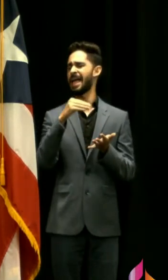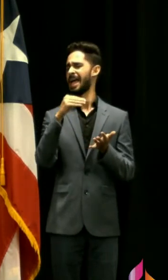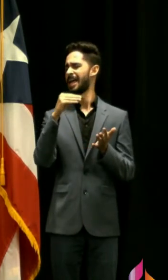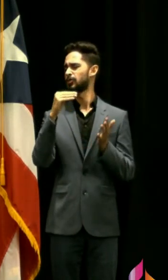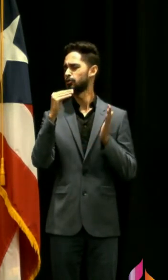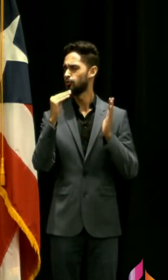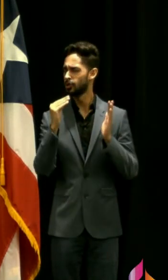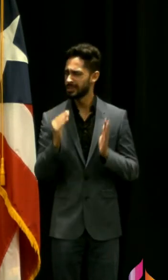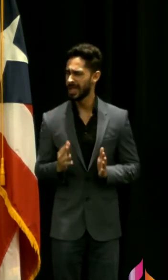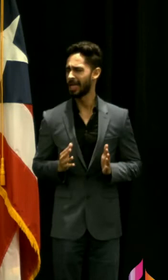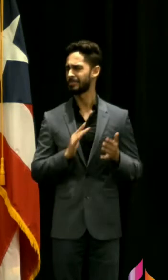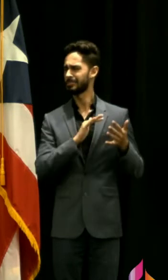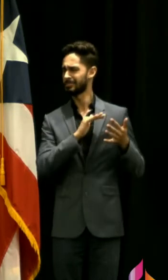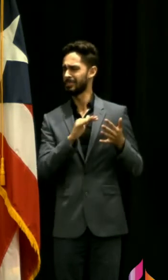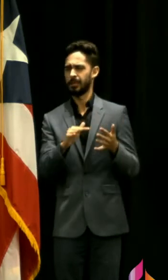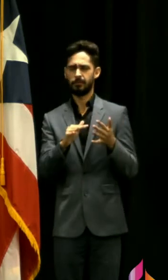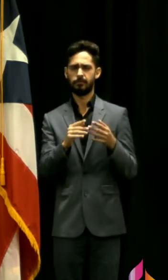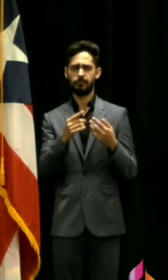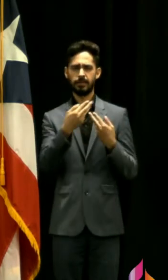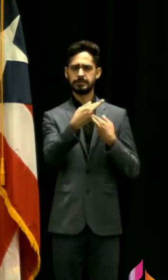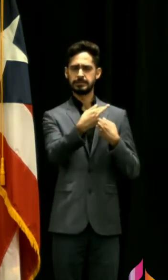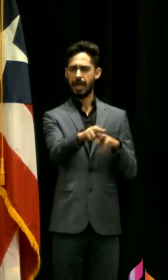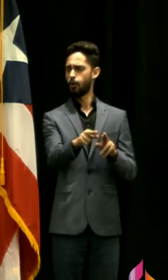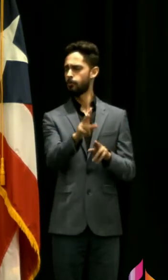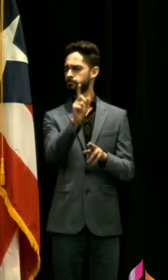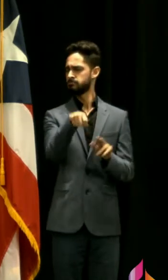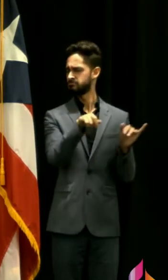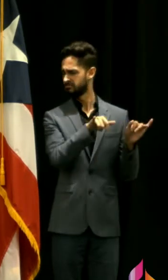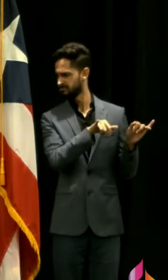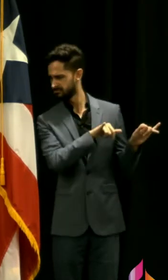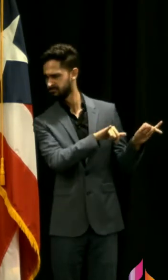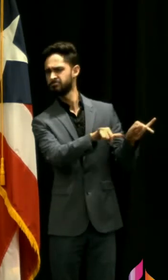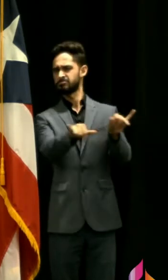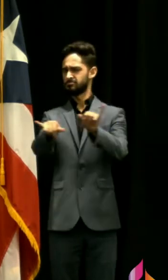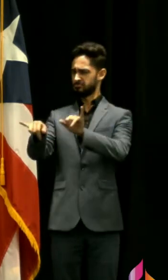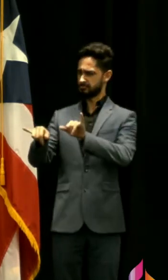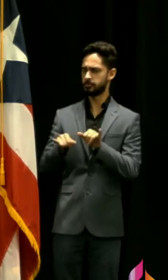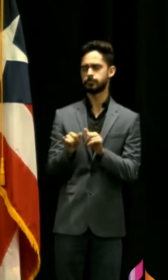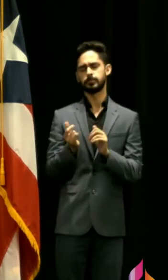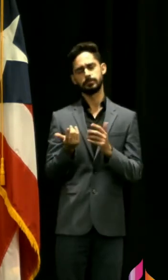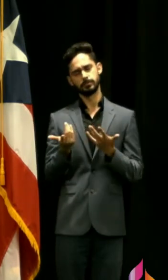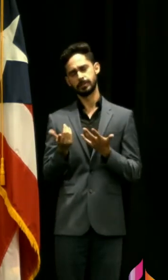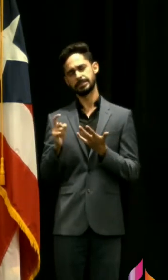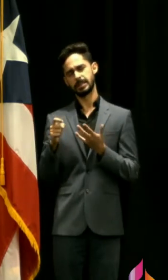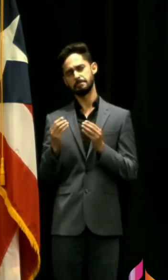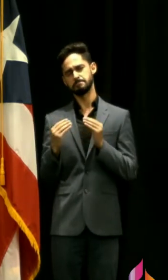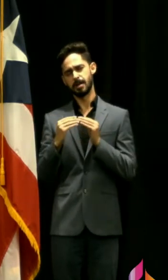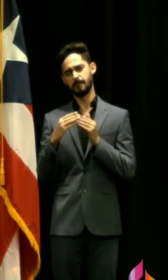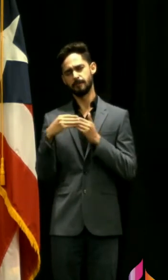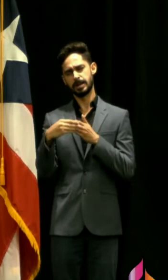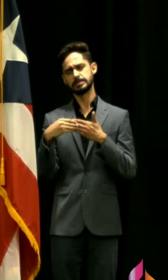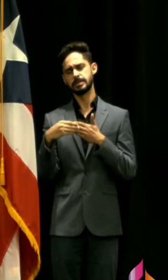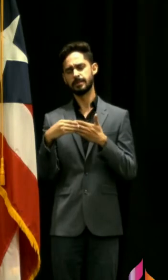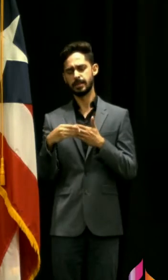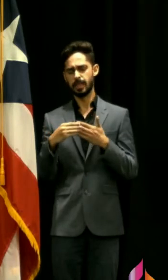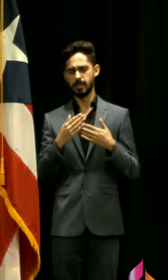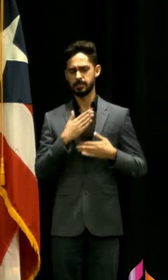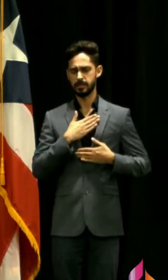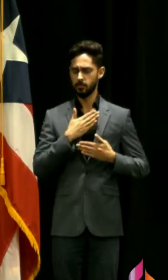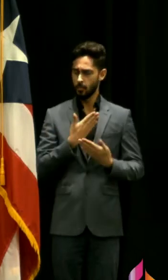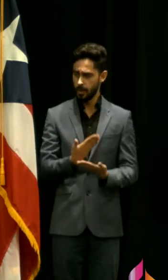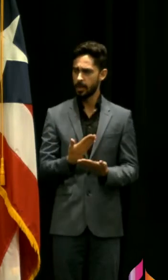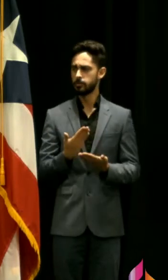estándar o unísona para todo el sistema entienden que debe haber mayor flexibilidad pues ya eso son pueden haber